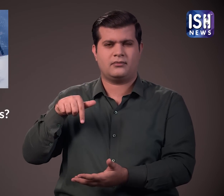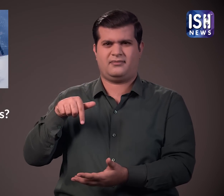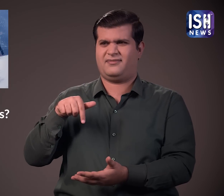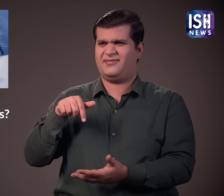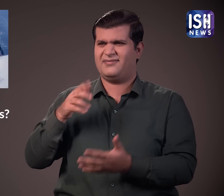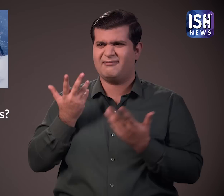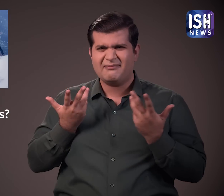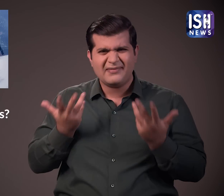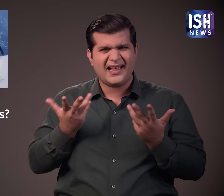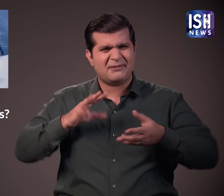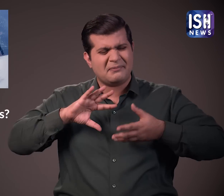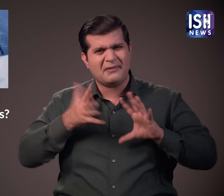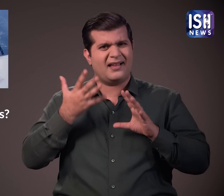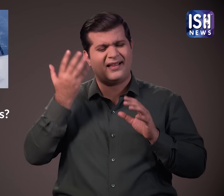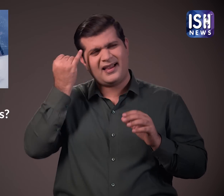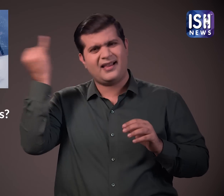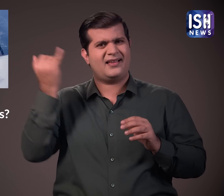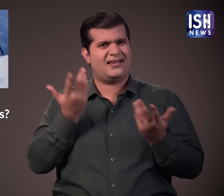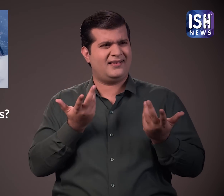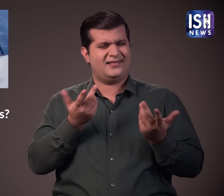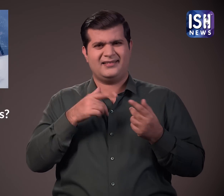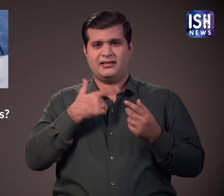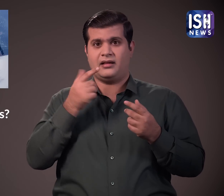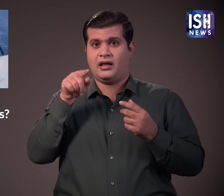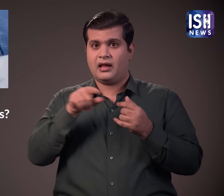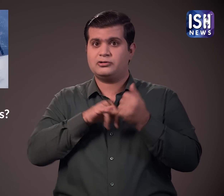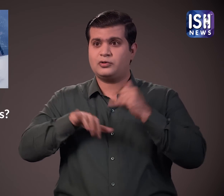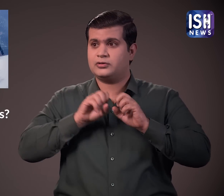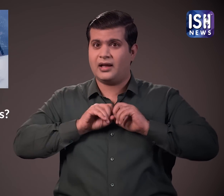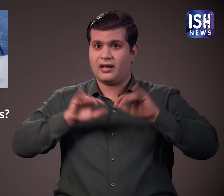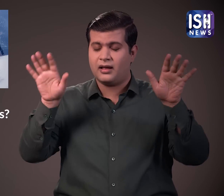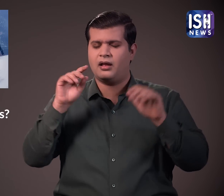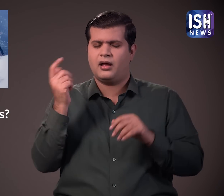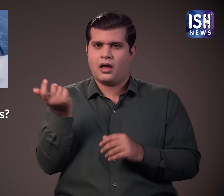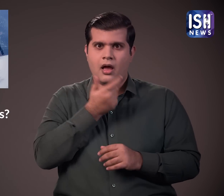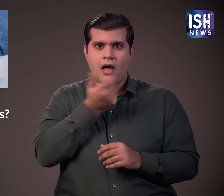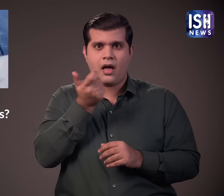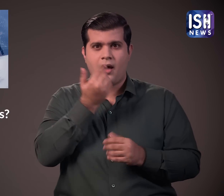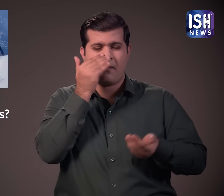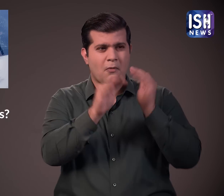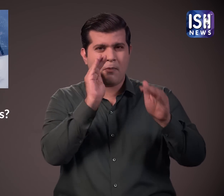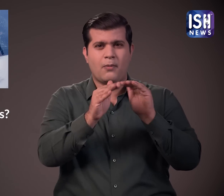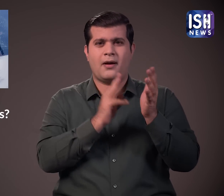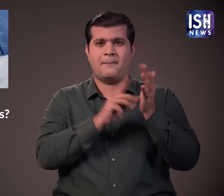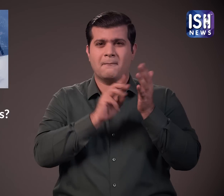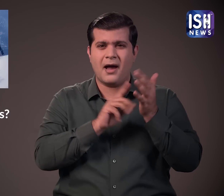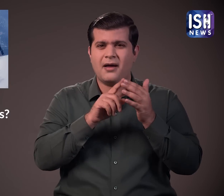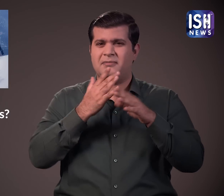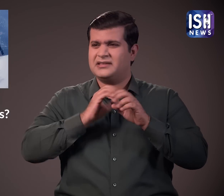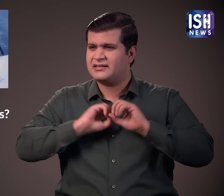इसके रिलीज होने के तुरंट बाद लोगों ने इसे एक सामान्य कच्रे के बैग से तुलना करना शुरू कर दिया और मज़दार